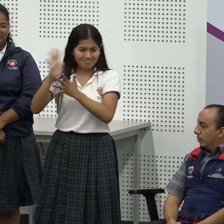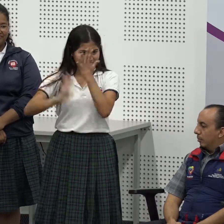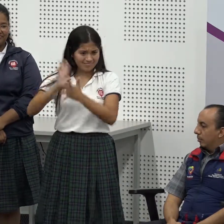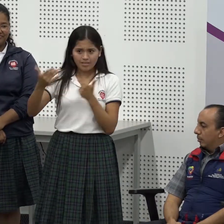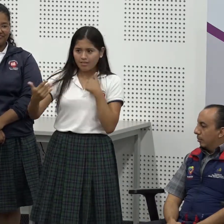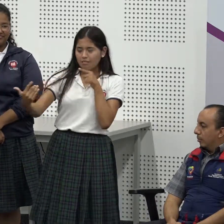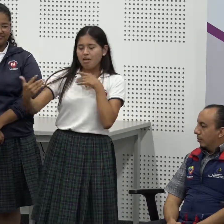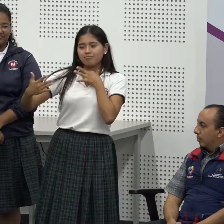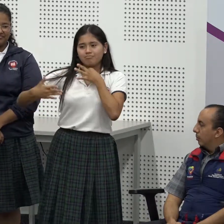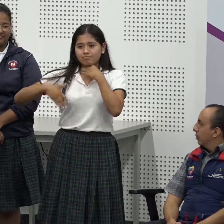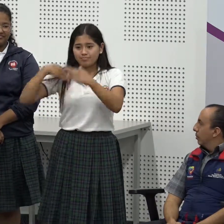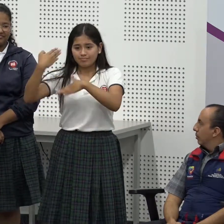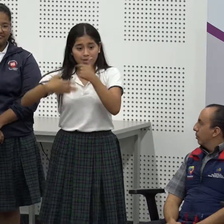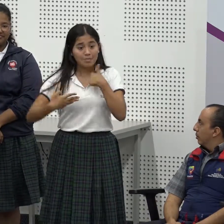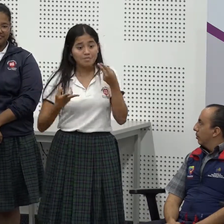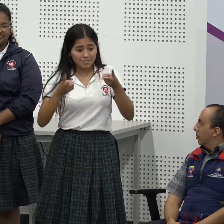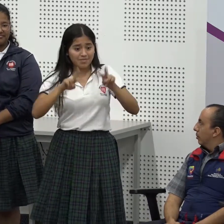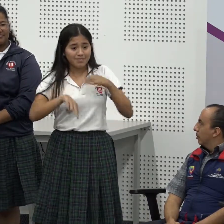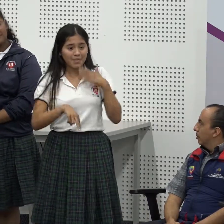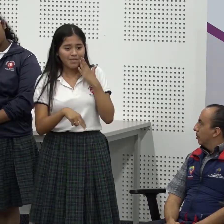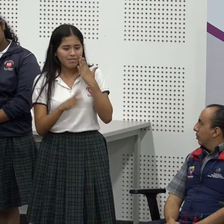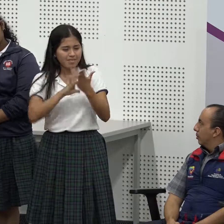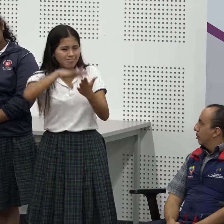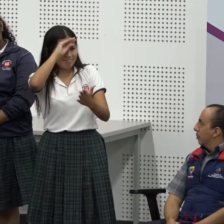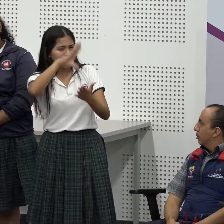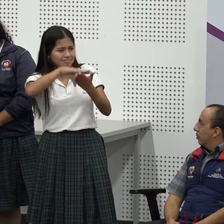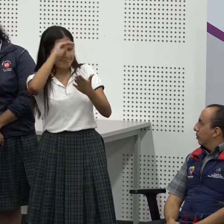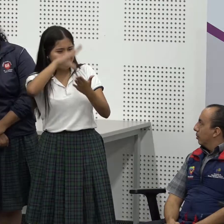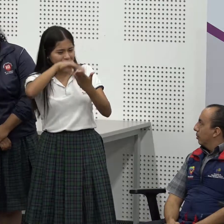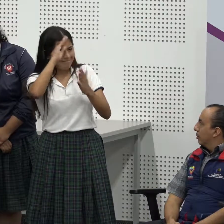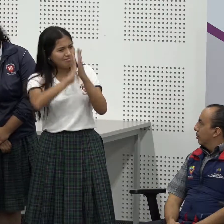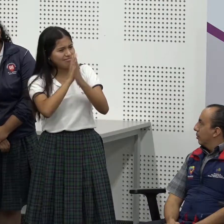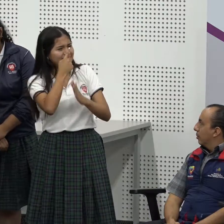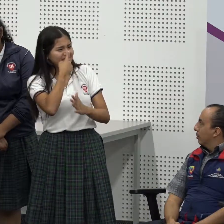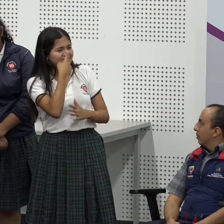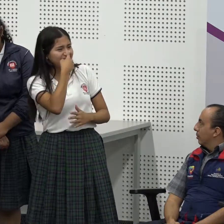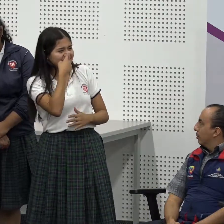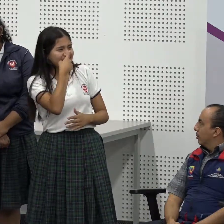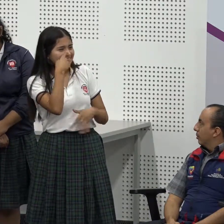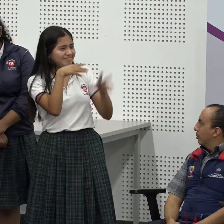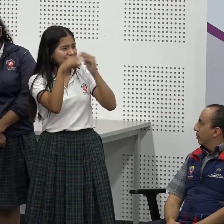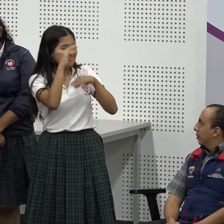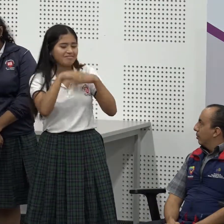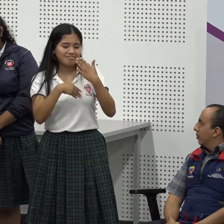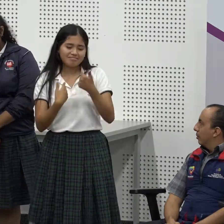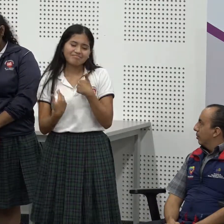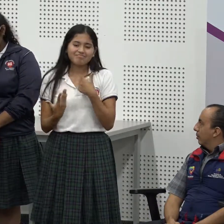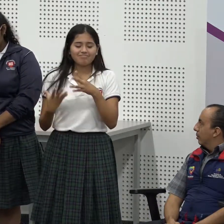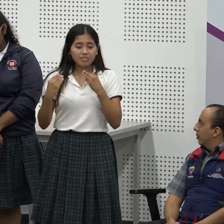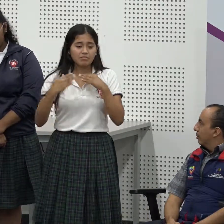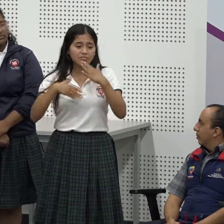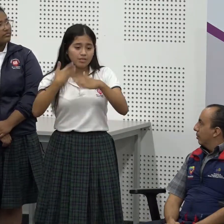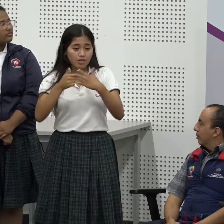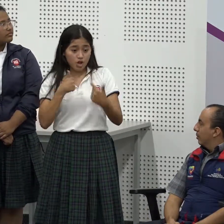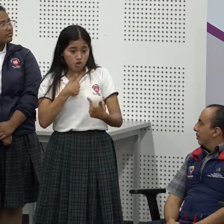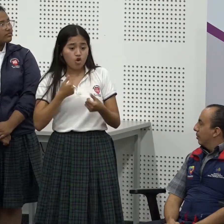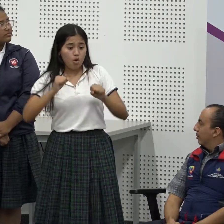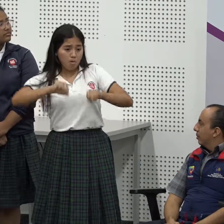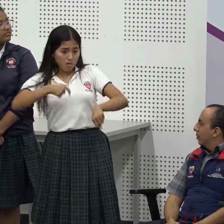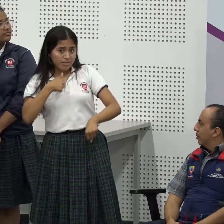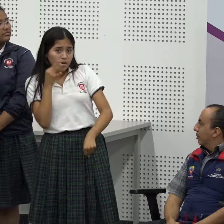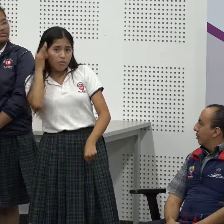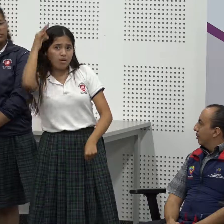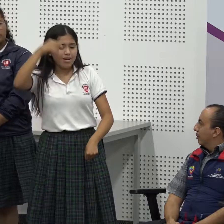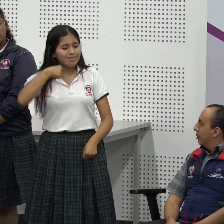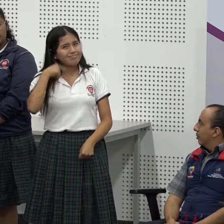me gustaría que todos podamos seguir aprendiendo el tema de la lengua de señas en mi familia a mamá le pareció muy interesante el